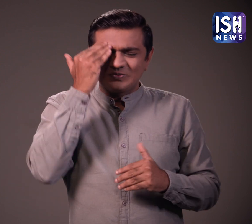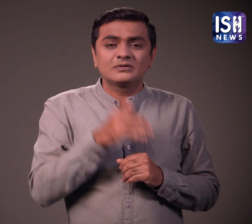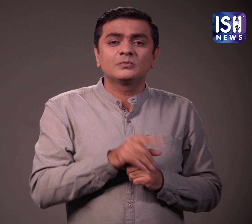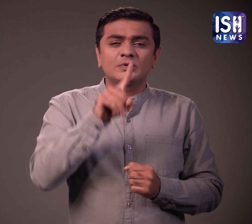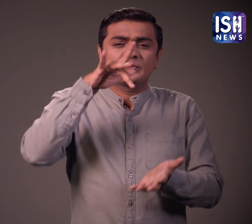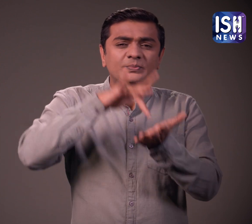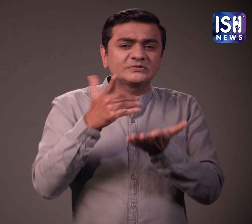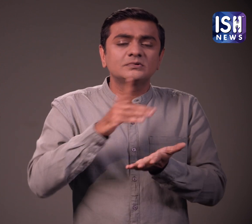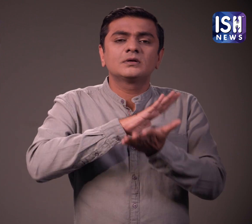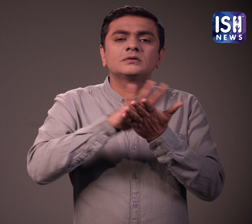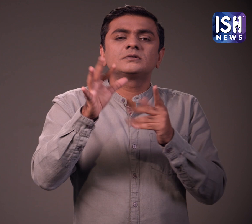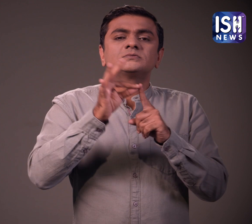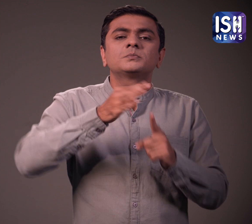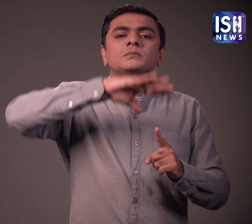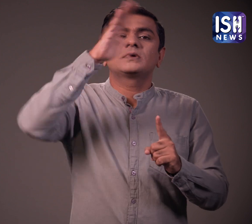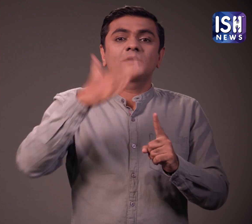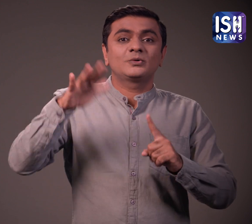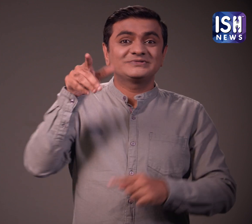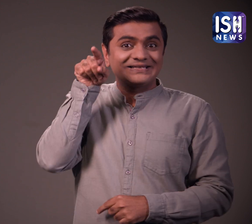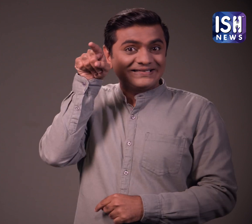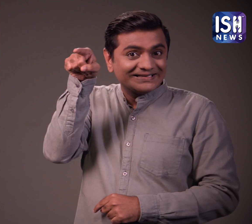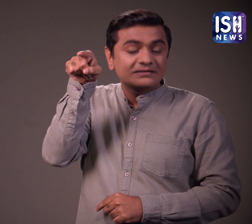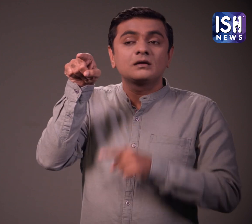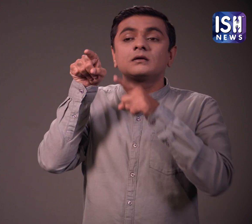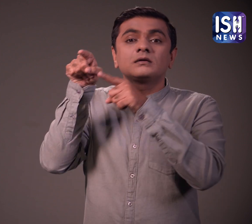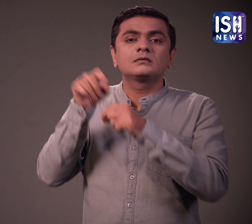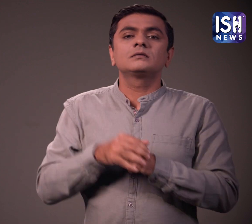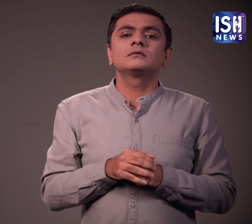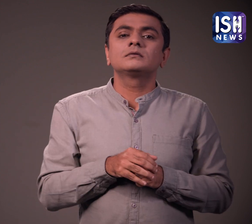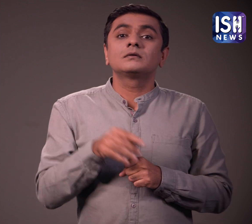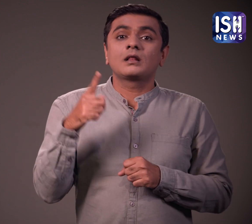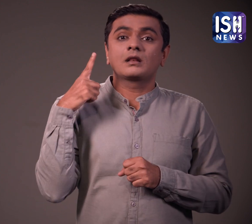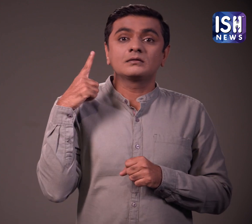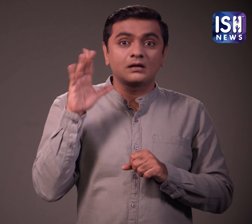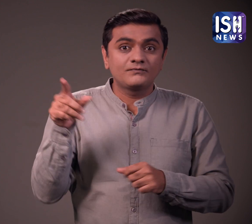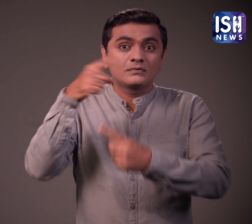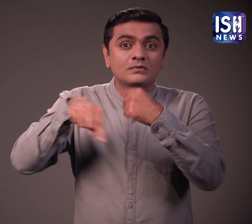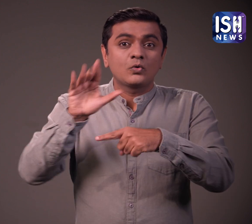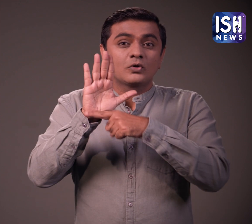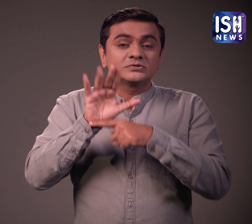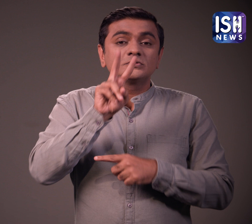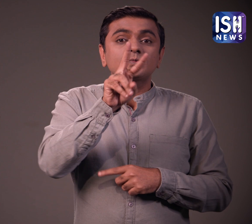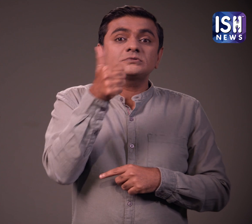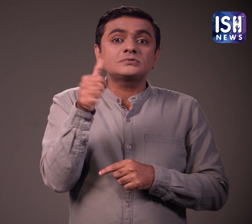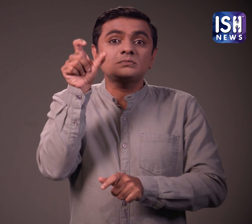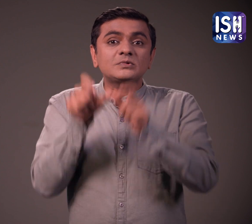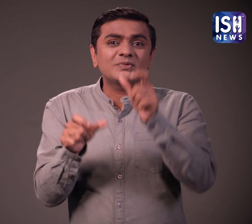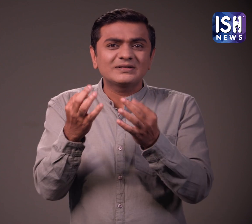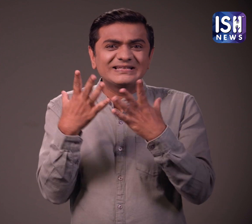हिमाचल प्रदेश के कॉंग्रेस ने अपने 26 नेताओं को खो दिया, ये नेता